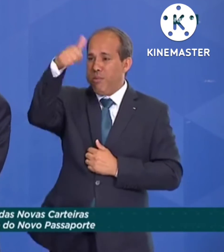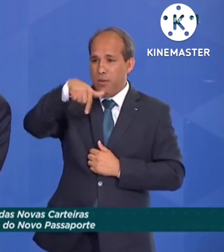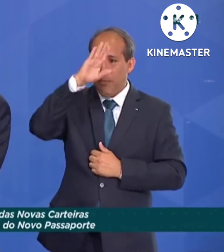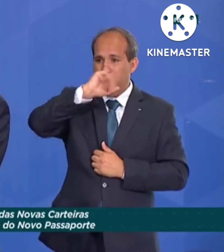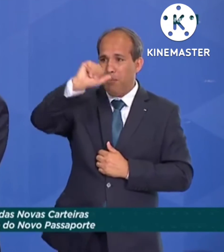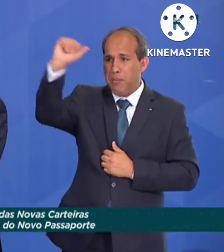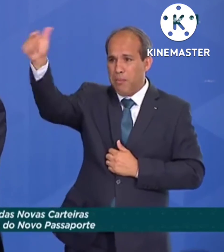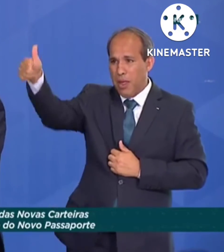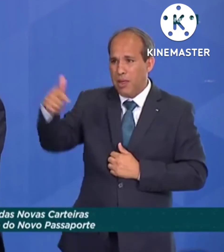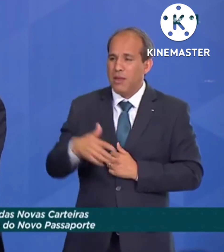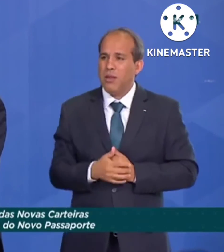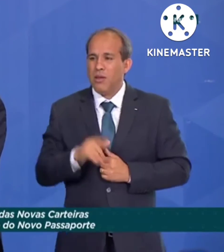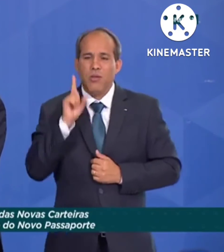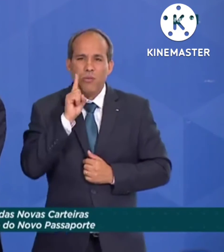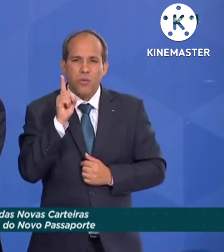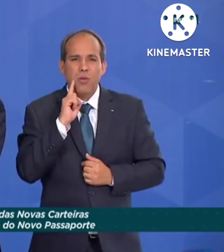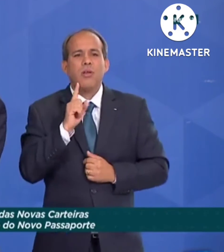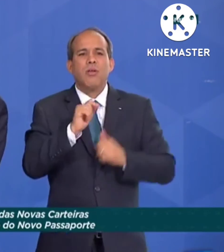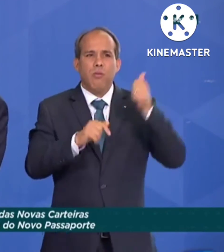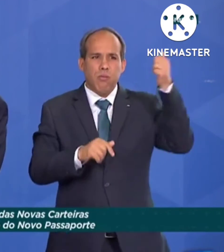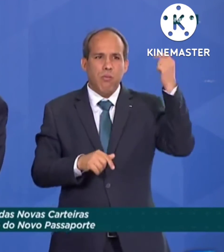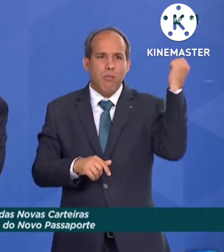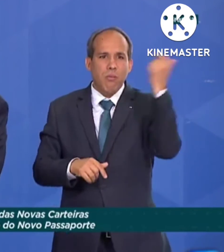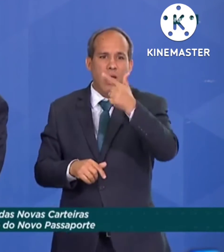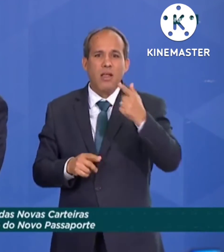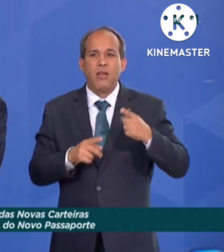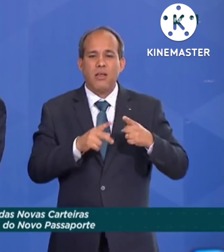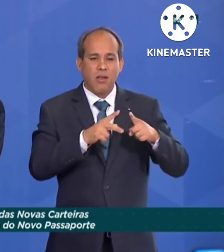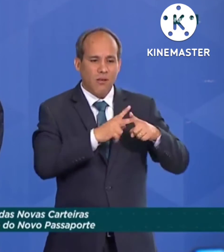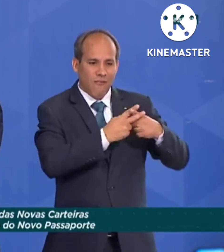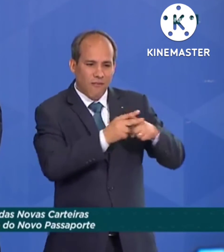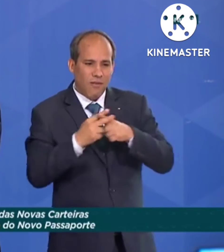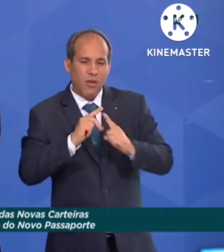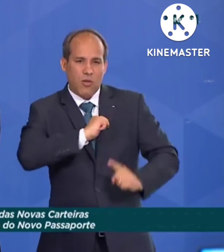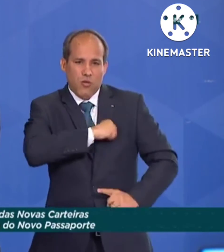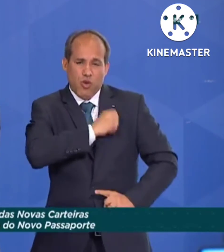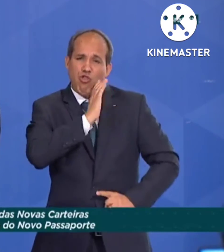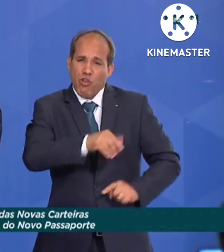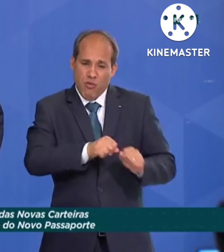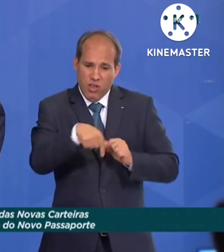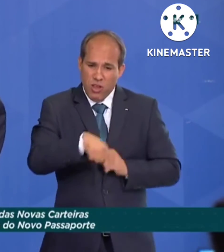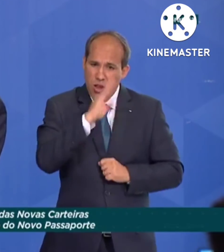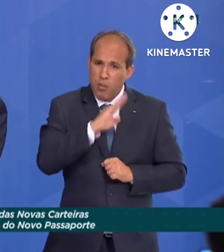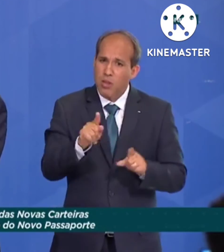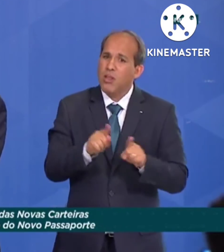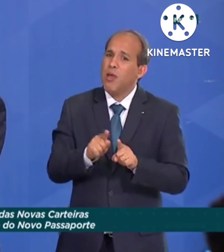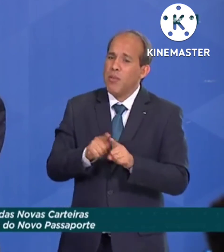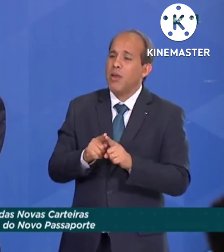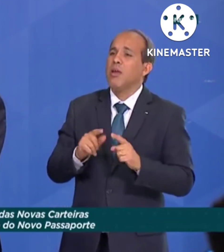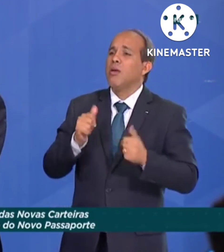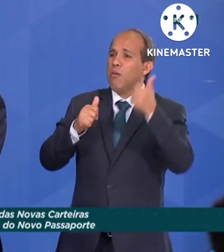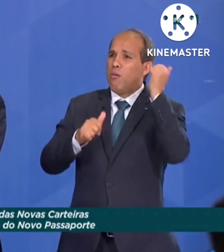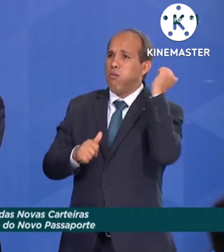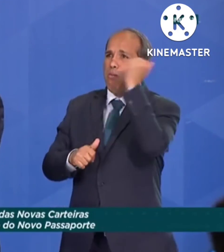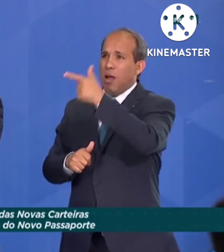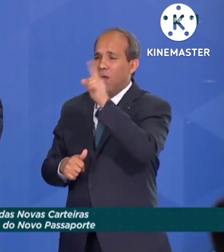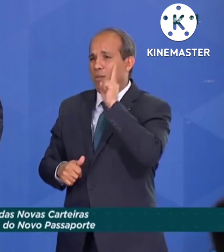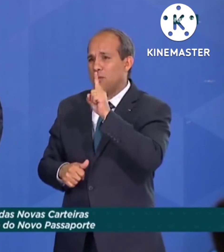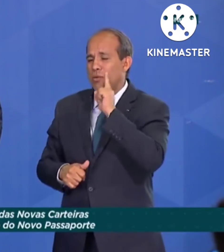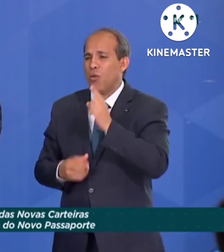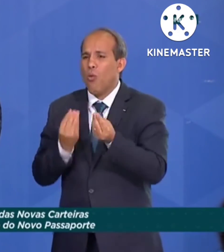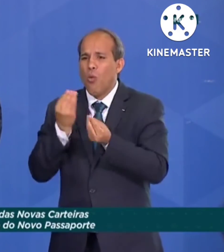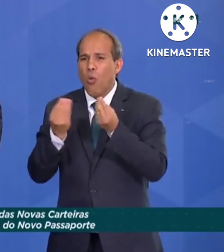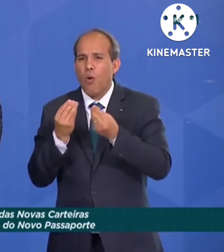na política monetária, estamos à frente deles no ajuste fiscal, que já fizemos também, e estamos à frente deles quando estão